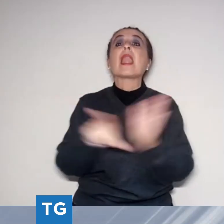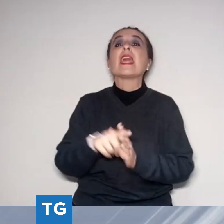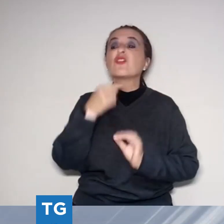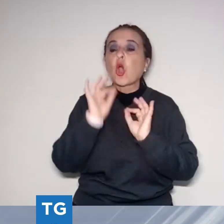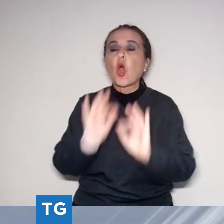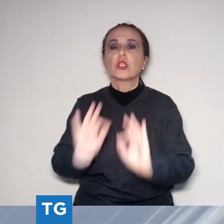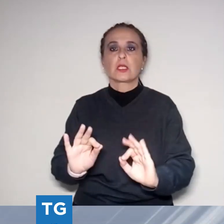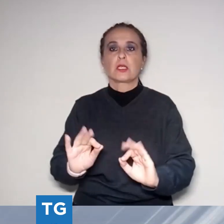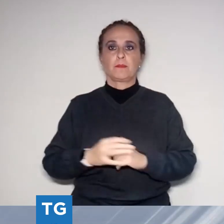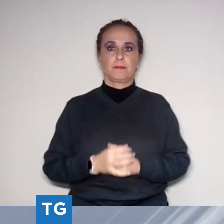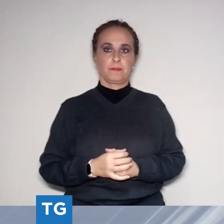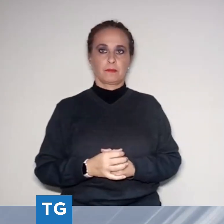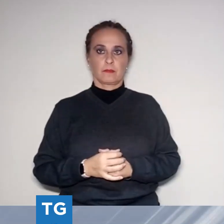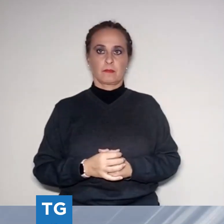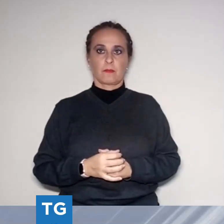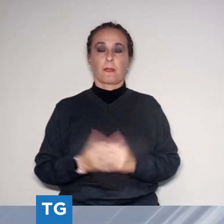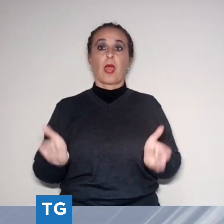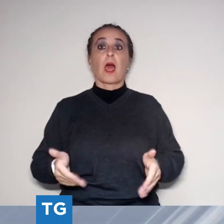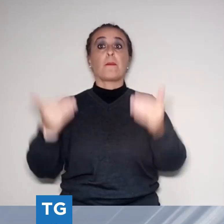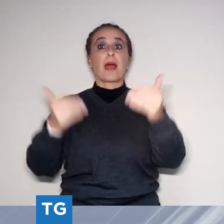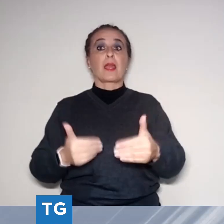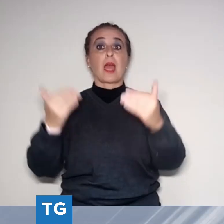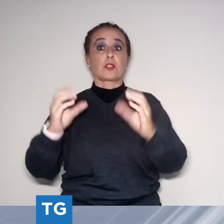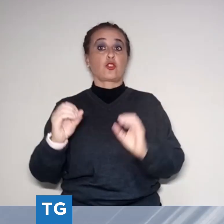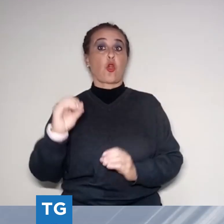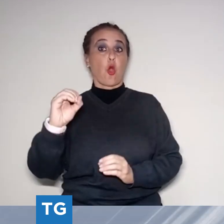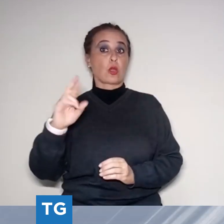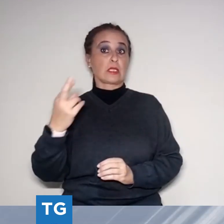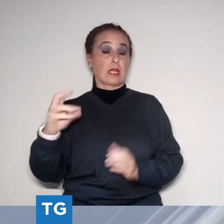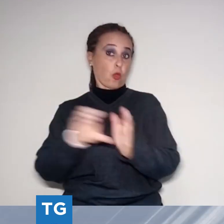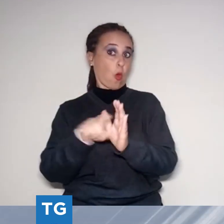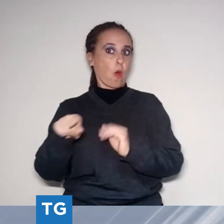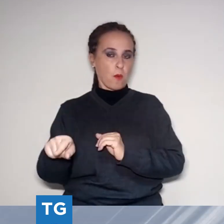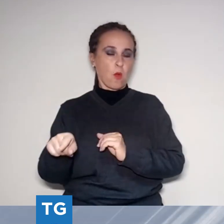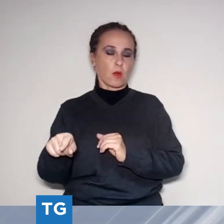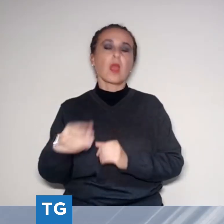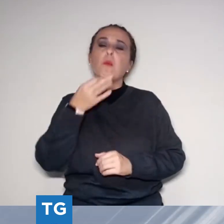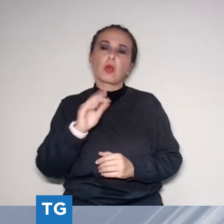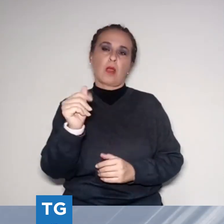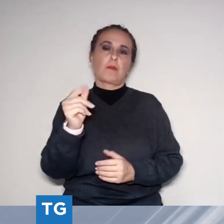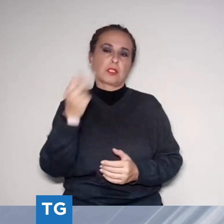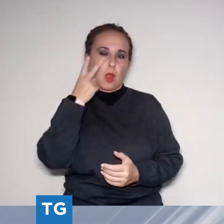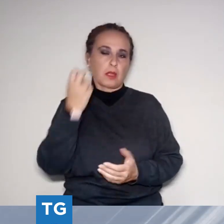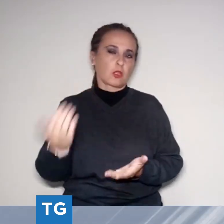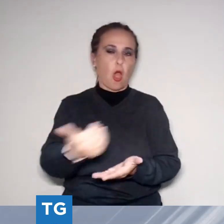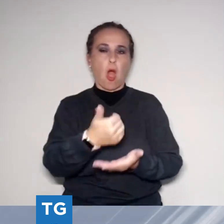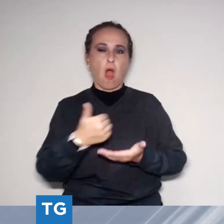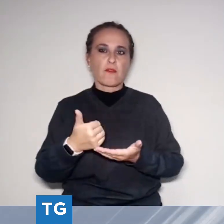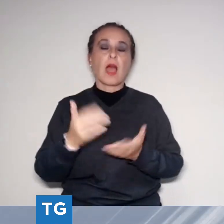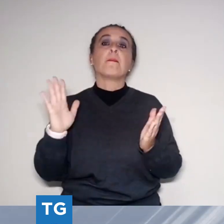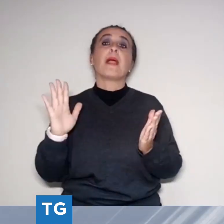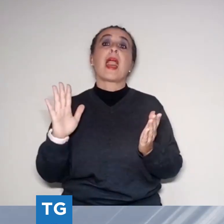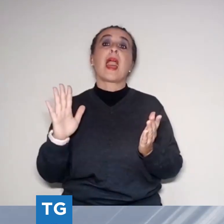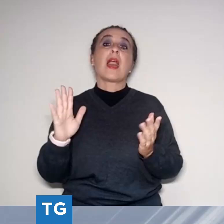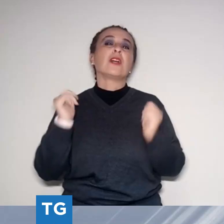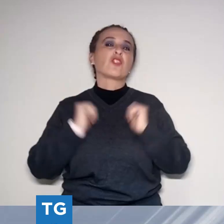Orsetti se volesse potrebbe tirare fuori i soldi. La verità, dice l'opposizione, è che le priorità sono altre. L'amministrazione avrebbe